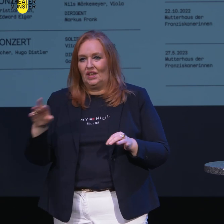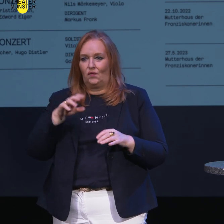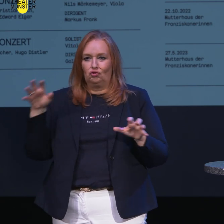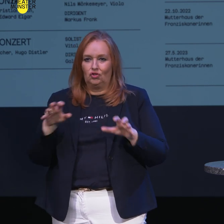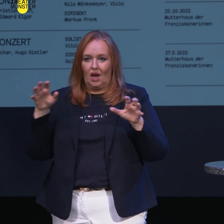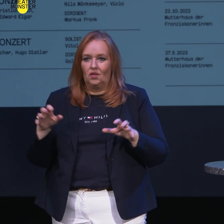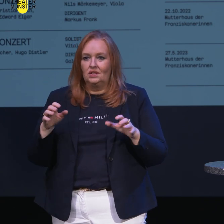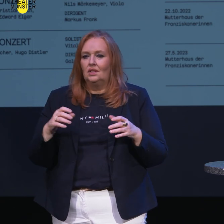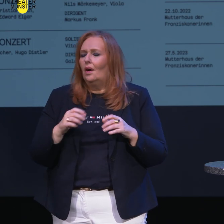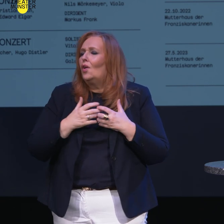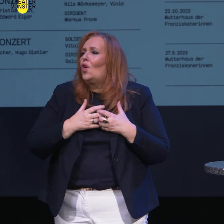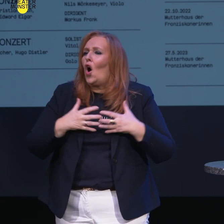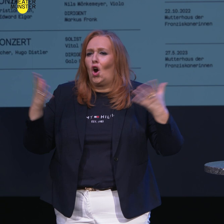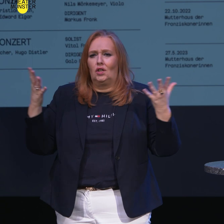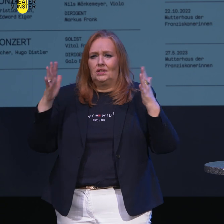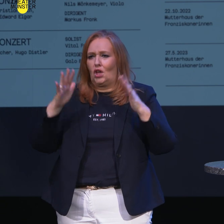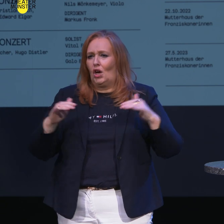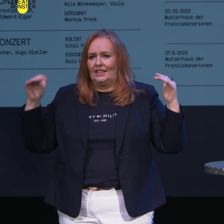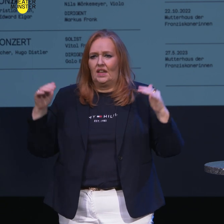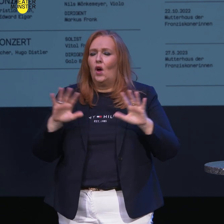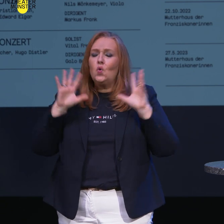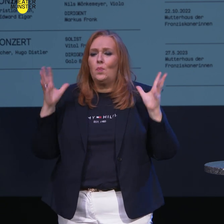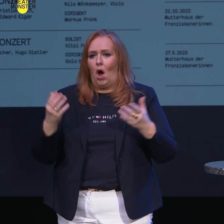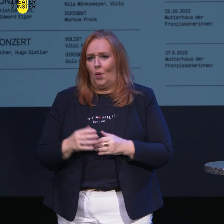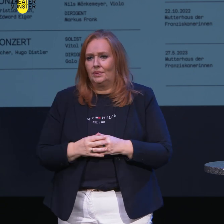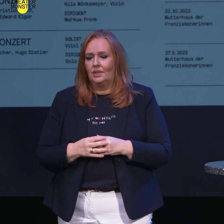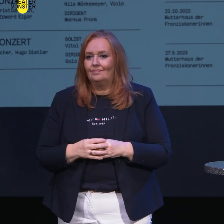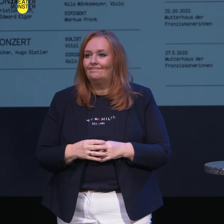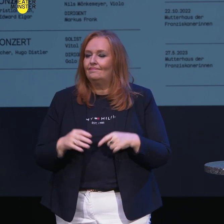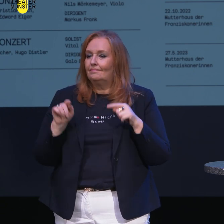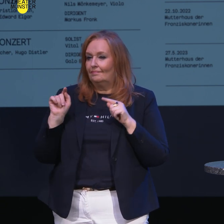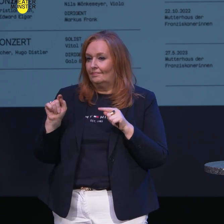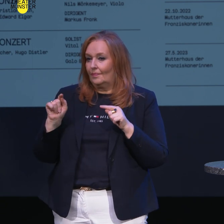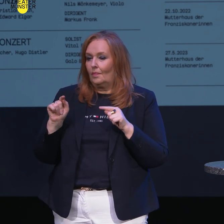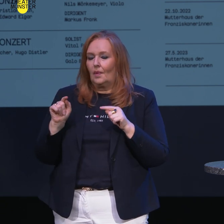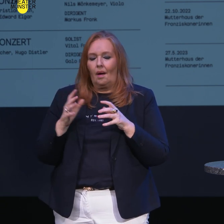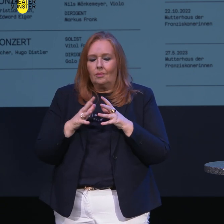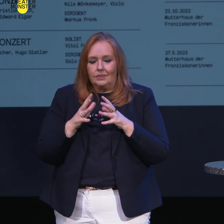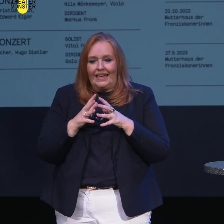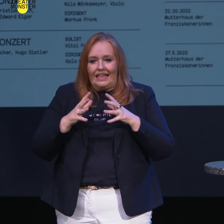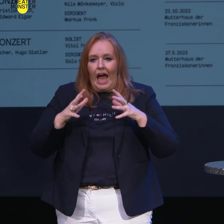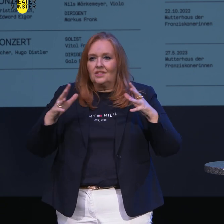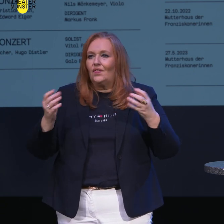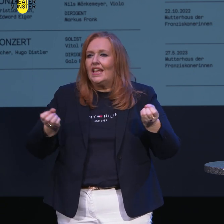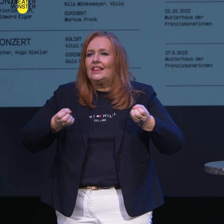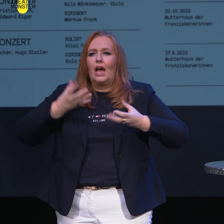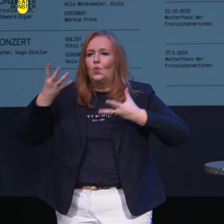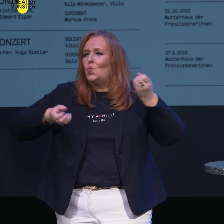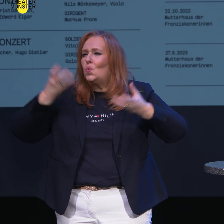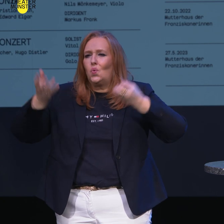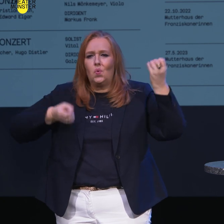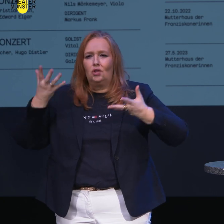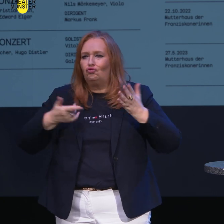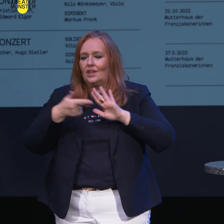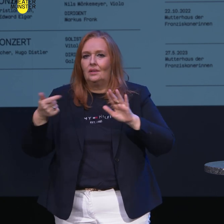eines der umfangreichsten und größten Orchesterwerke überhaupt. Es ist eine gigantische Naturschilderung und ich überlegte,